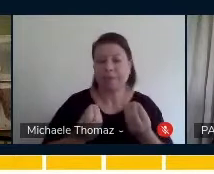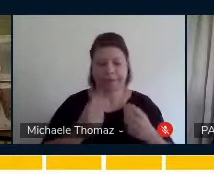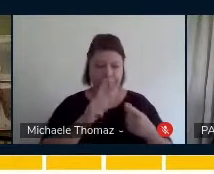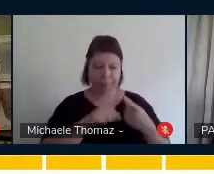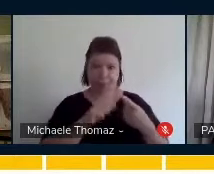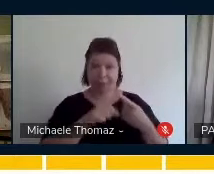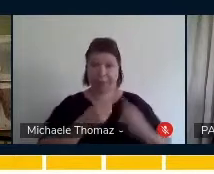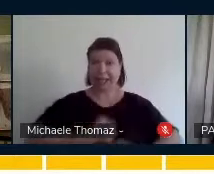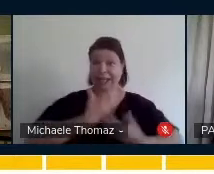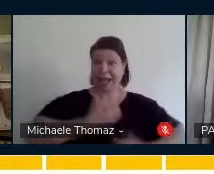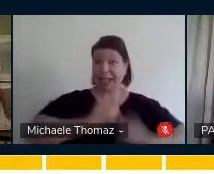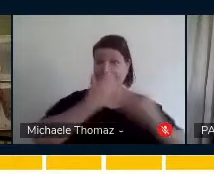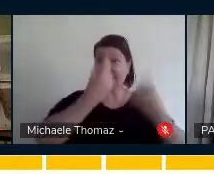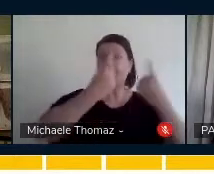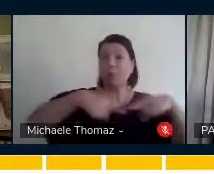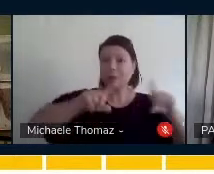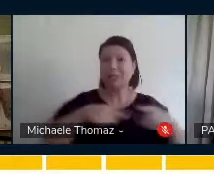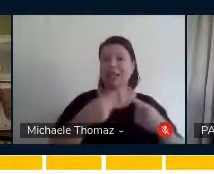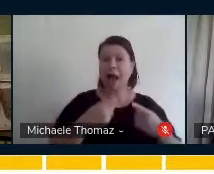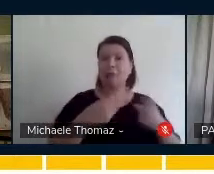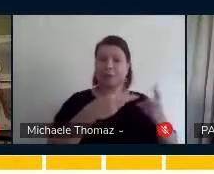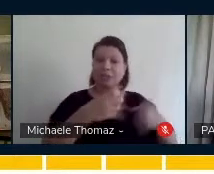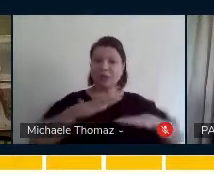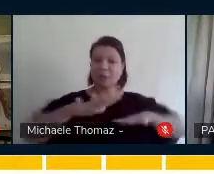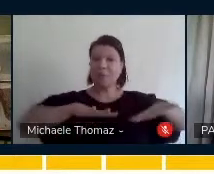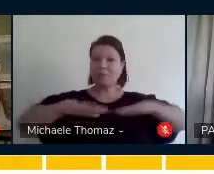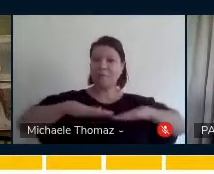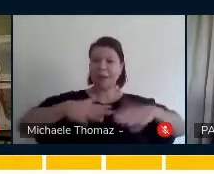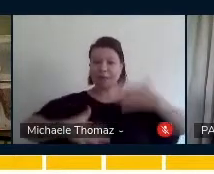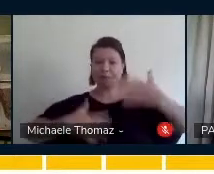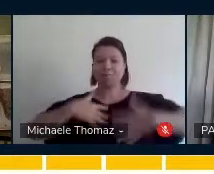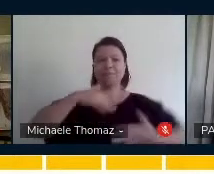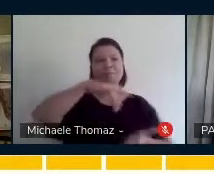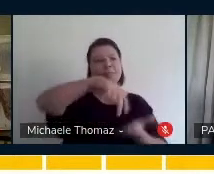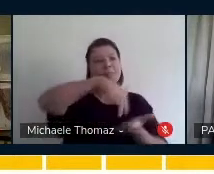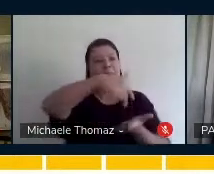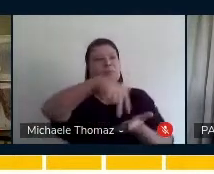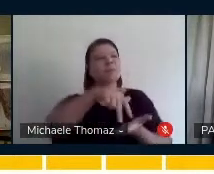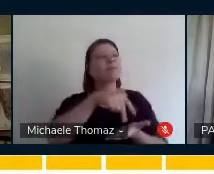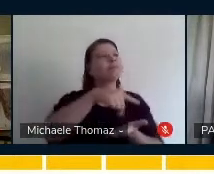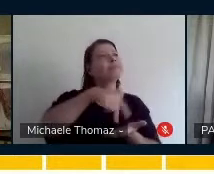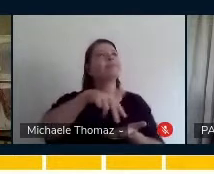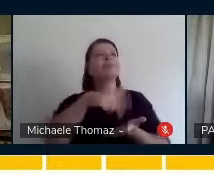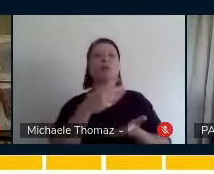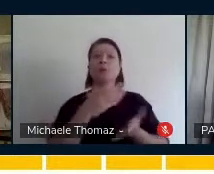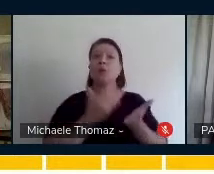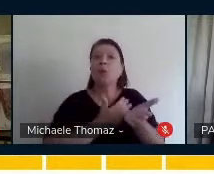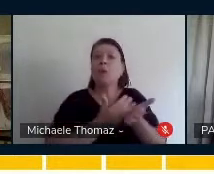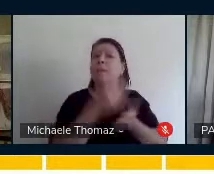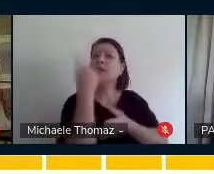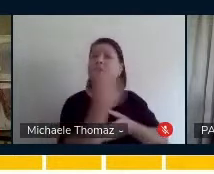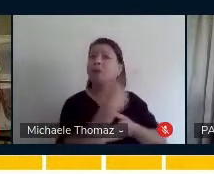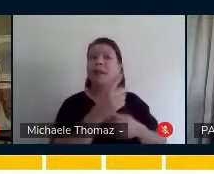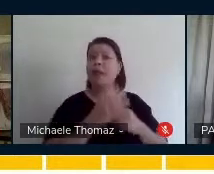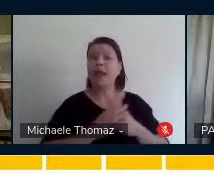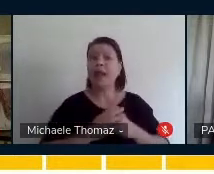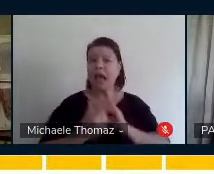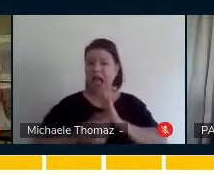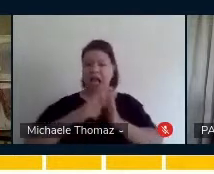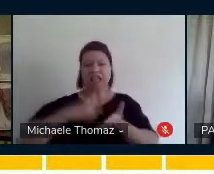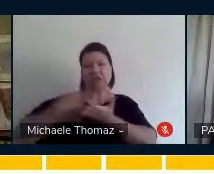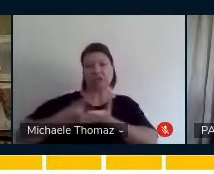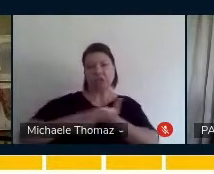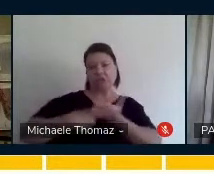querendo ou não, ela estava ali balançando o corpo, né, começou dela, não foi um processo pré-organizado, aconteceu e a gente